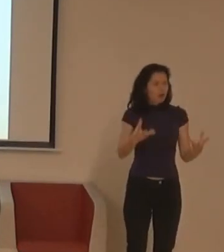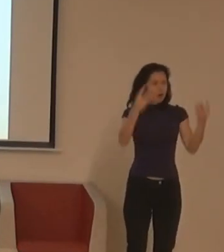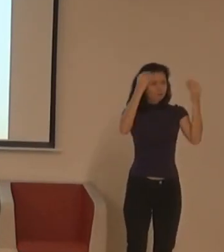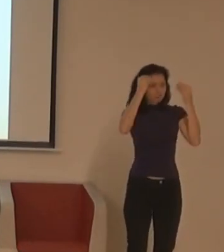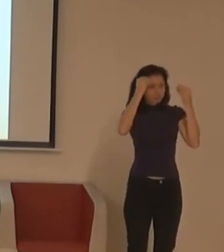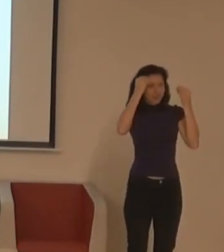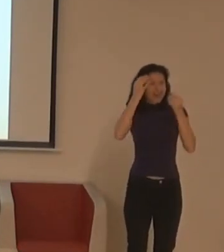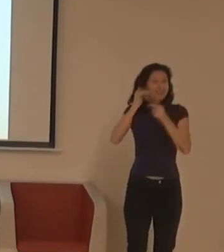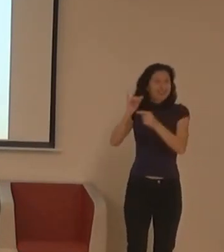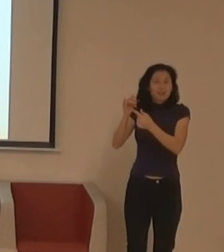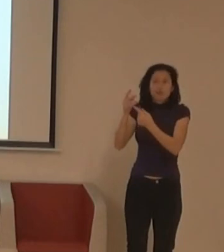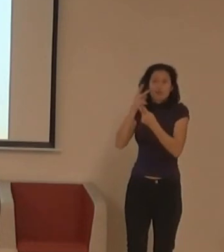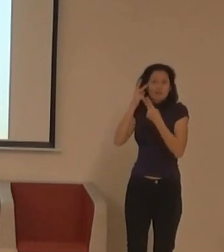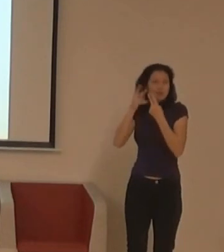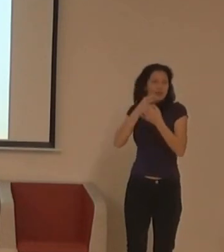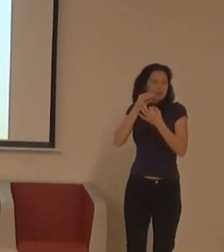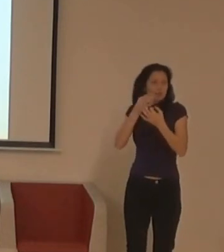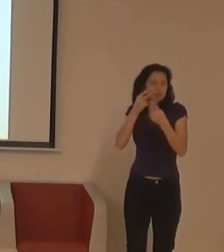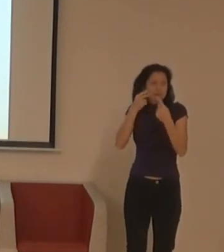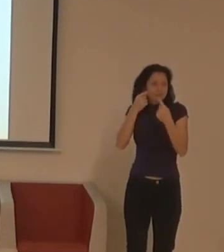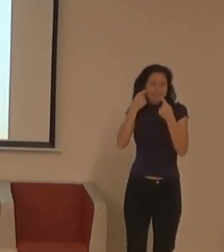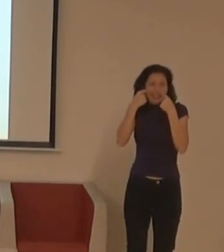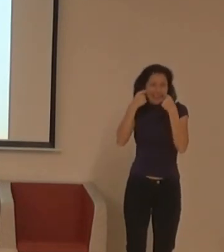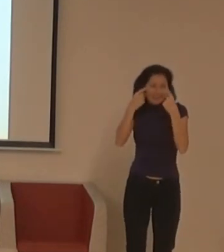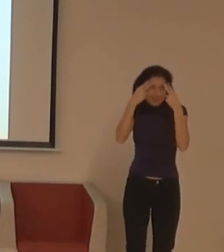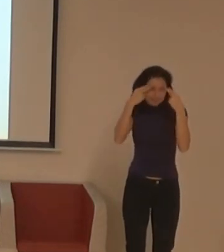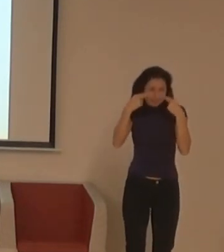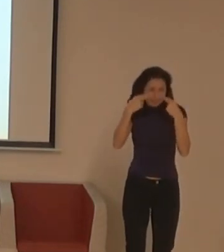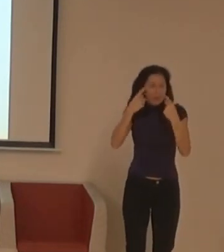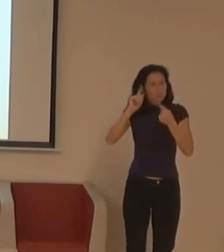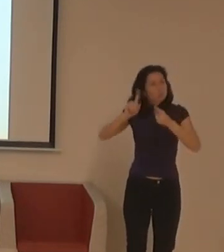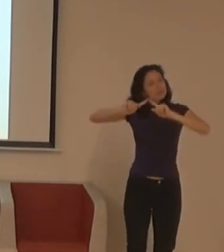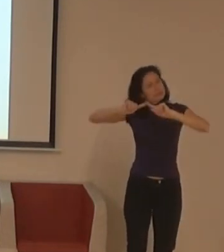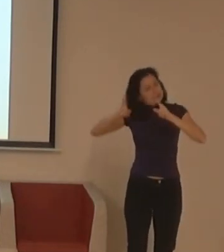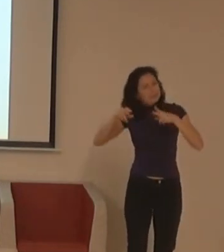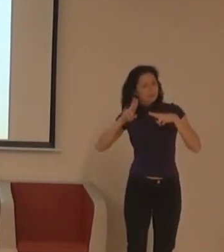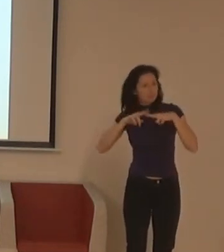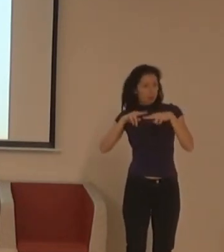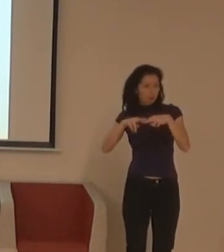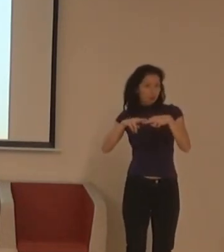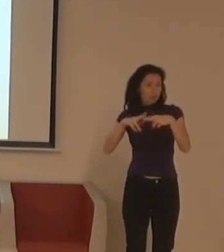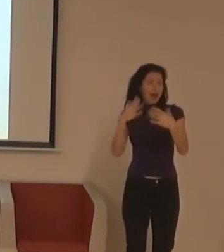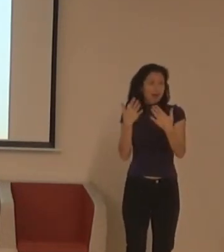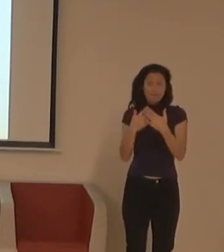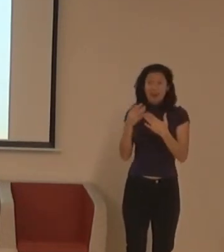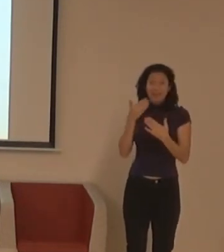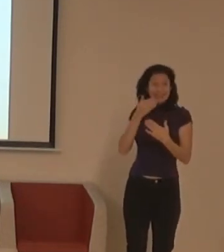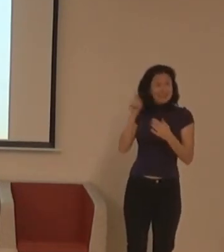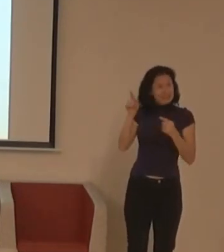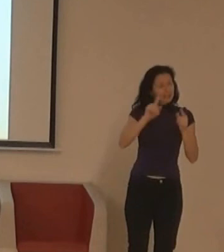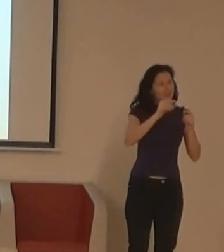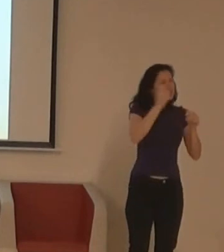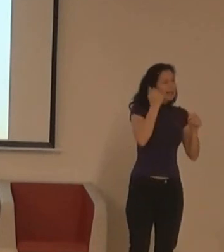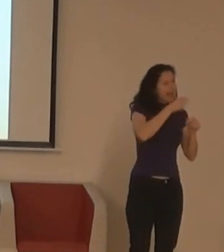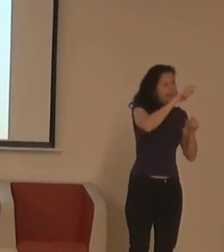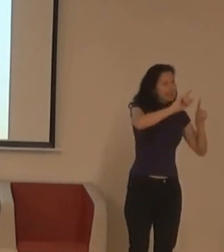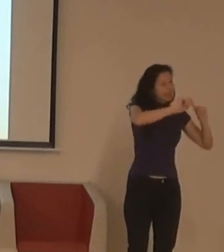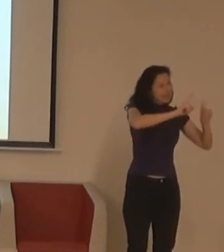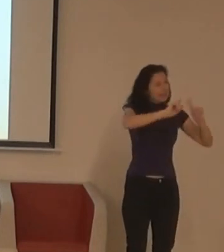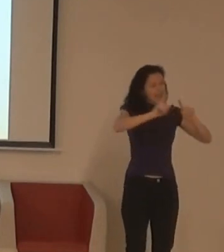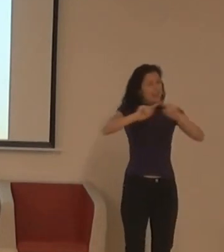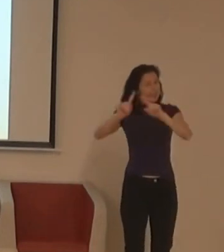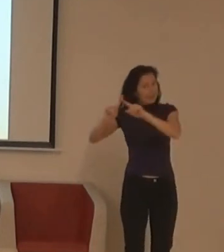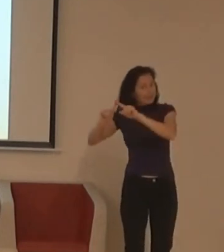dál. Přístupnost nás tedyž učí hledat nový řešení. Učí nás myslet inovativně. Když si zamyslíme nad tím, jak někdo ví ho udělat